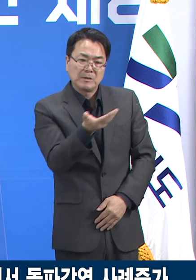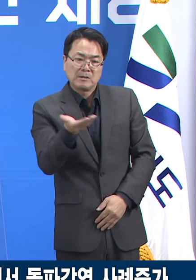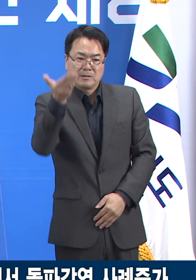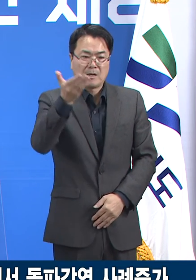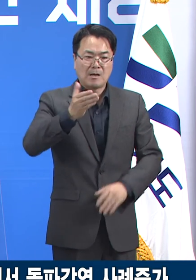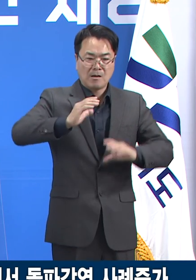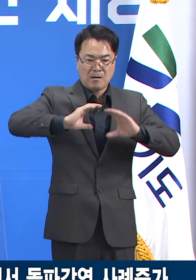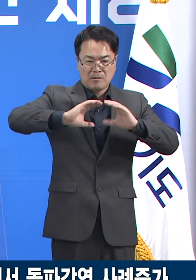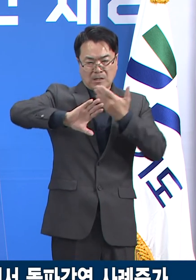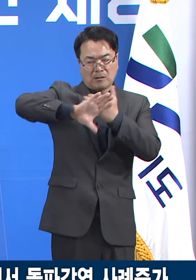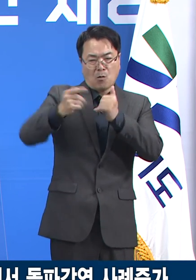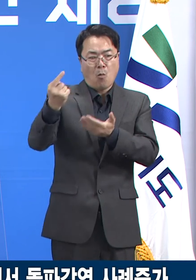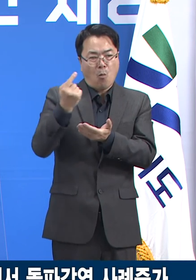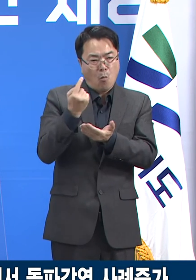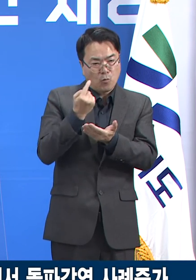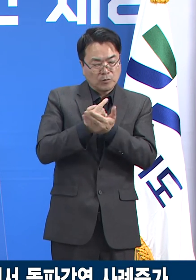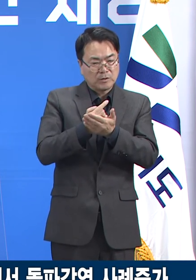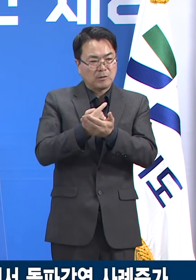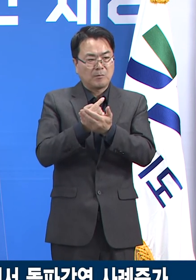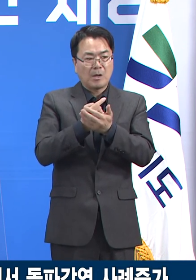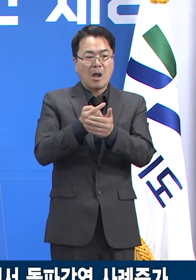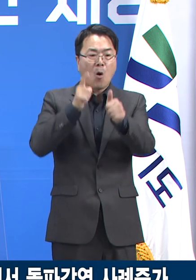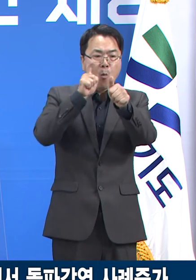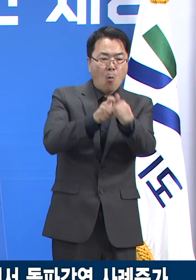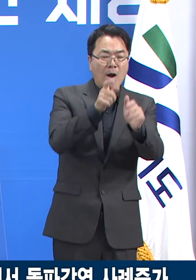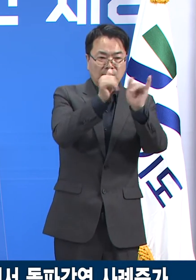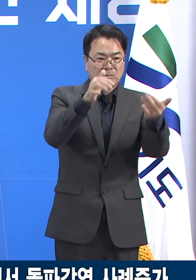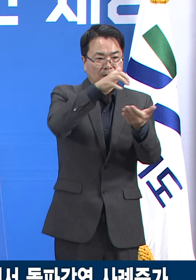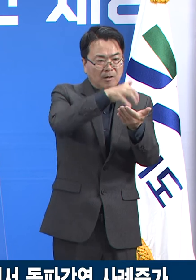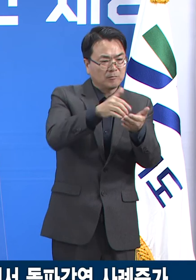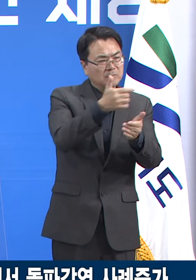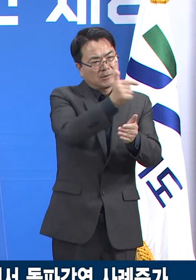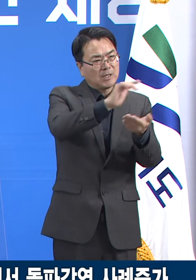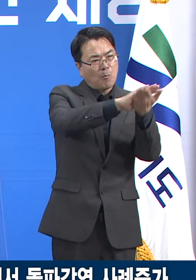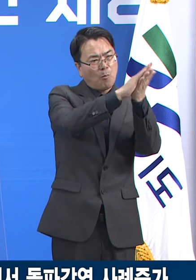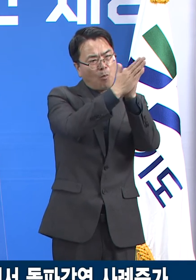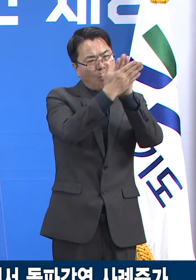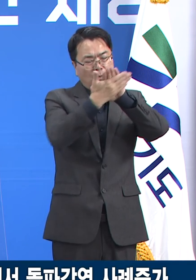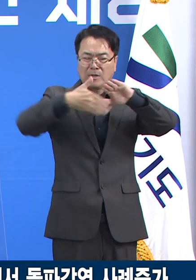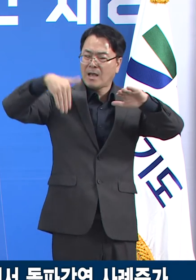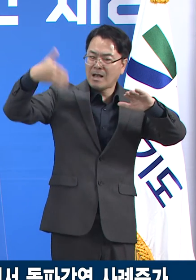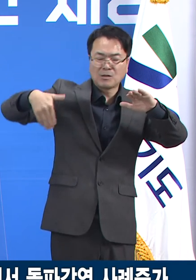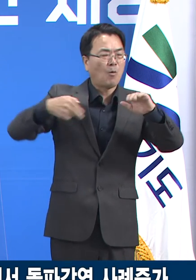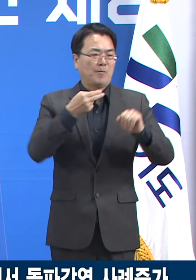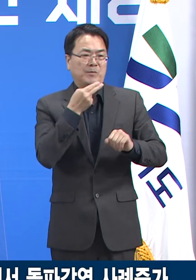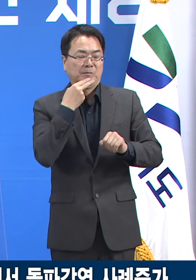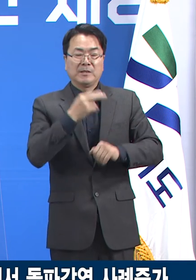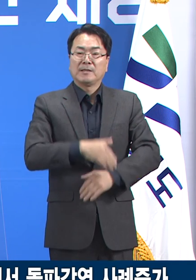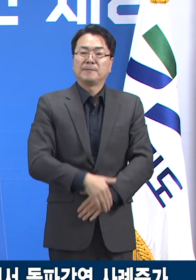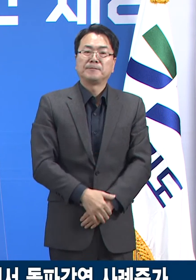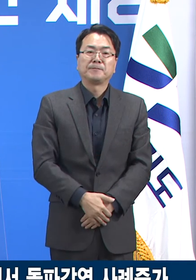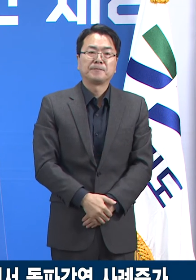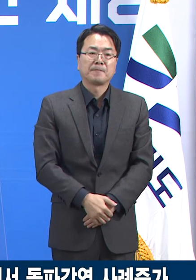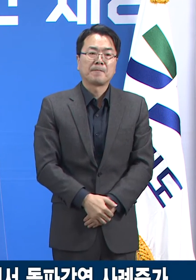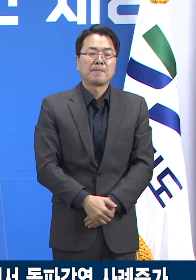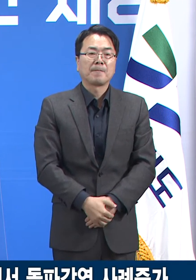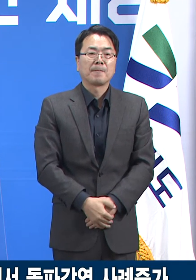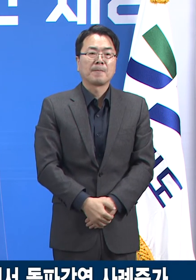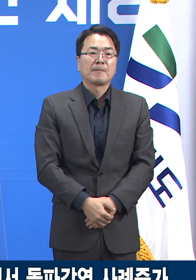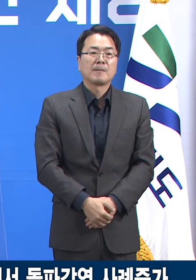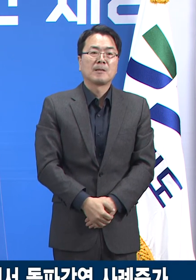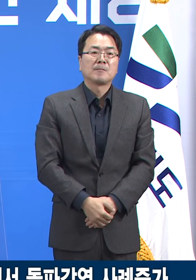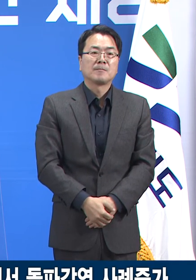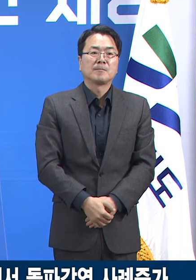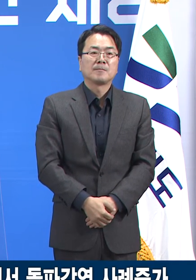수에는 큰 변화가 없습니다. 10월 2주차에 60세 이상 확진자 수는 718명이며